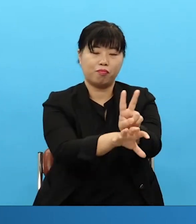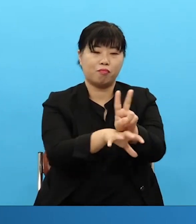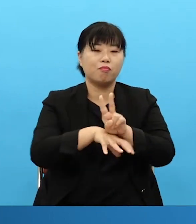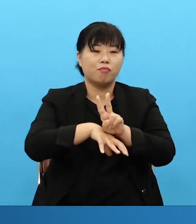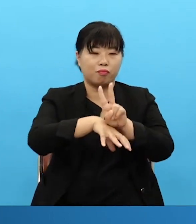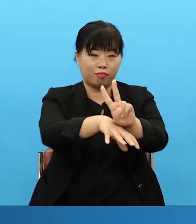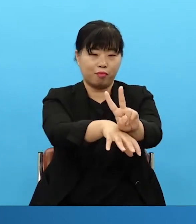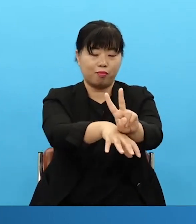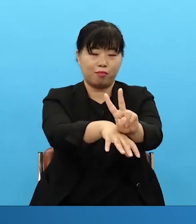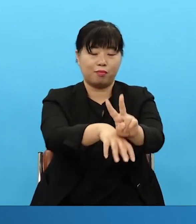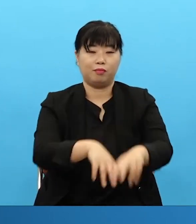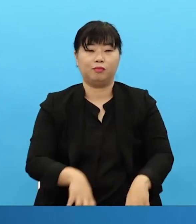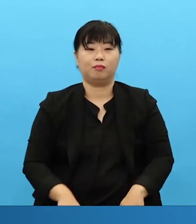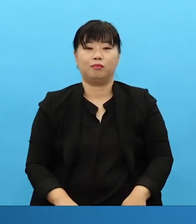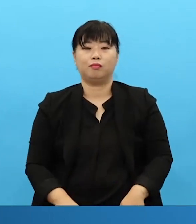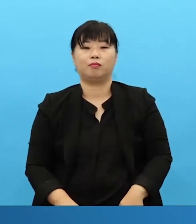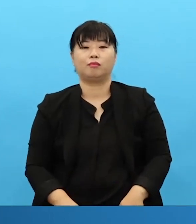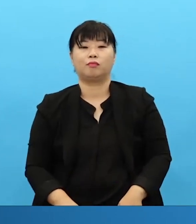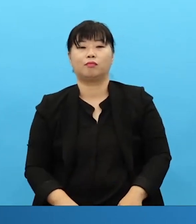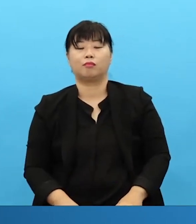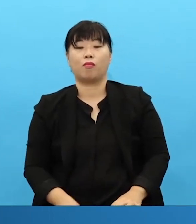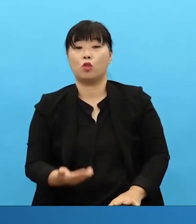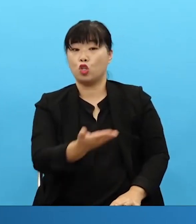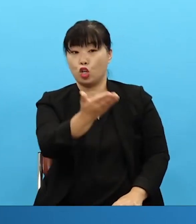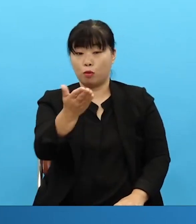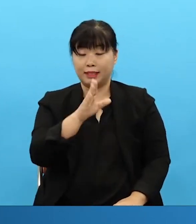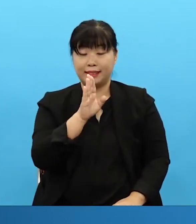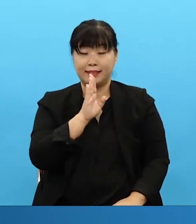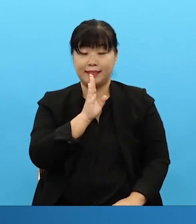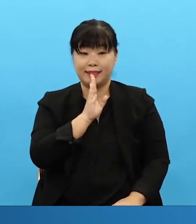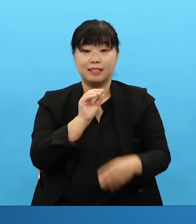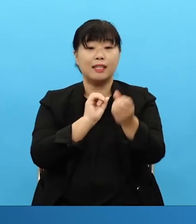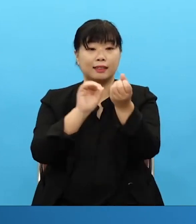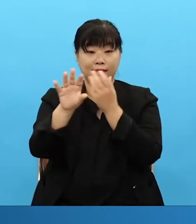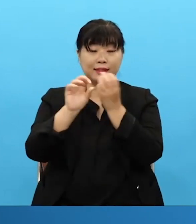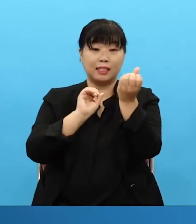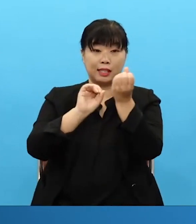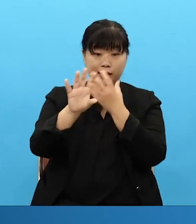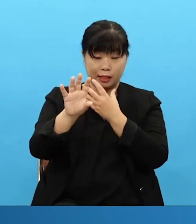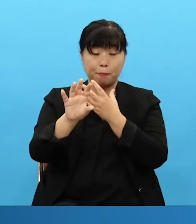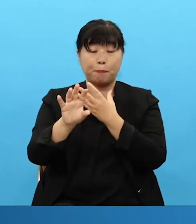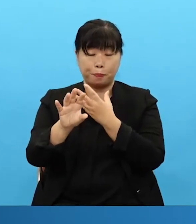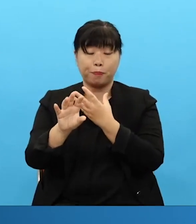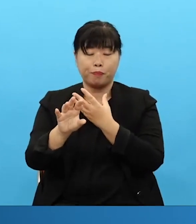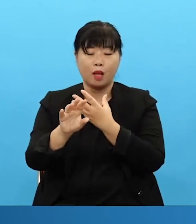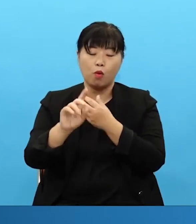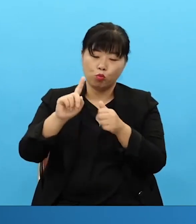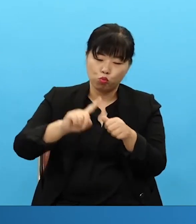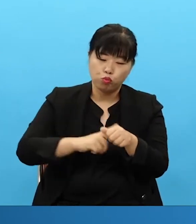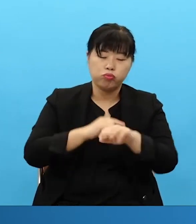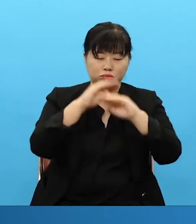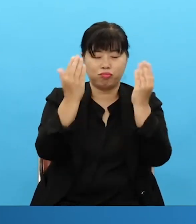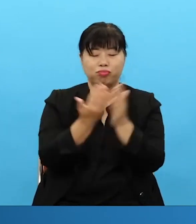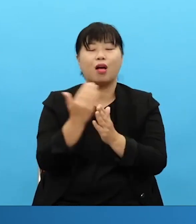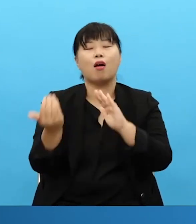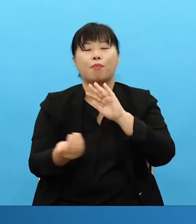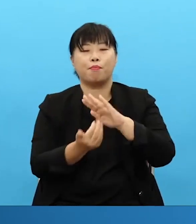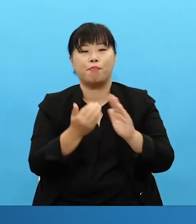그렇답니다. 여러분이 진짜 응답 받으면 다 이루어지는 겁니다. 여러분이 응답 받으면 교회도